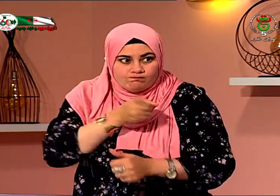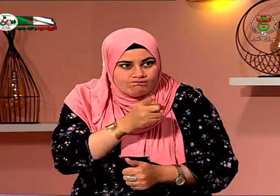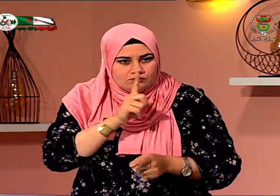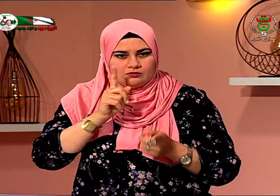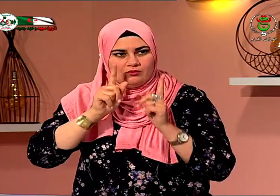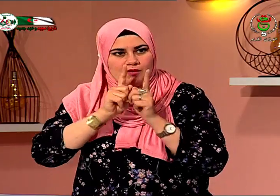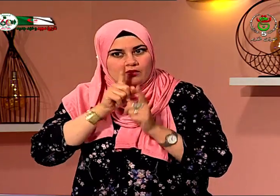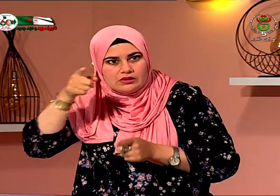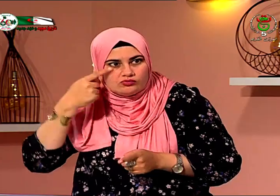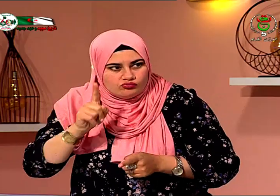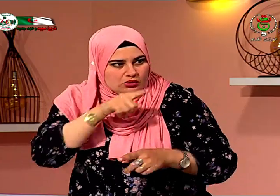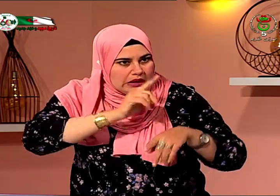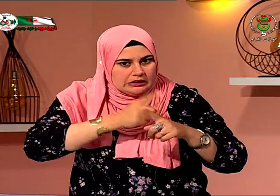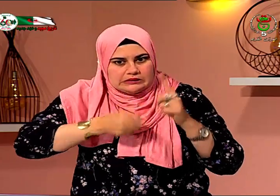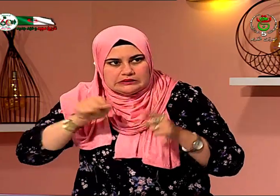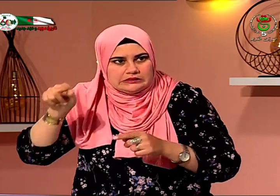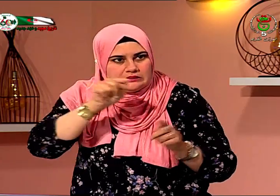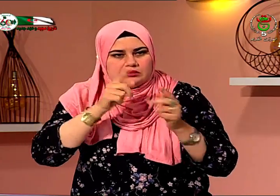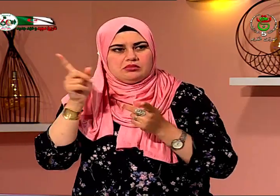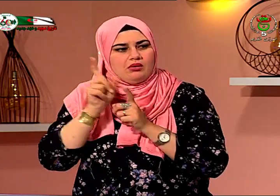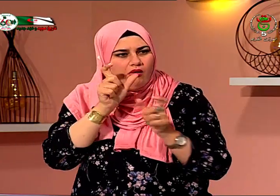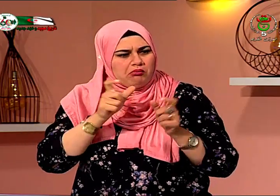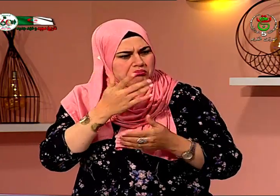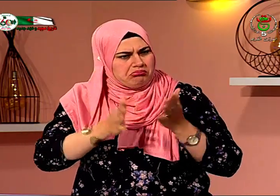عن طريق الإيماءات وعن طريق الإشارات التي كانوا